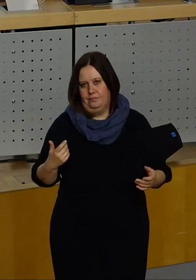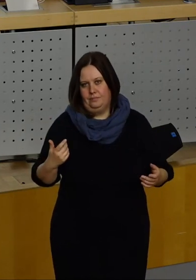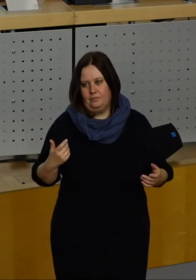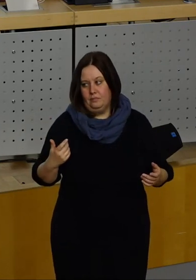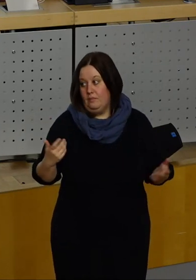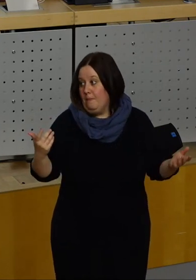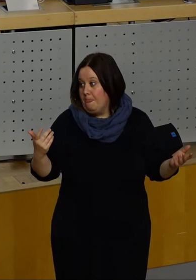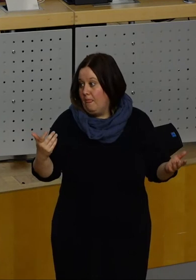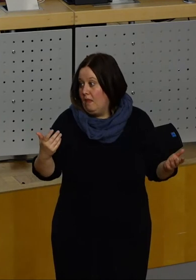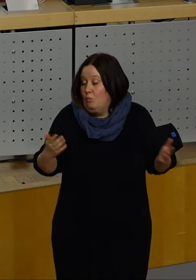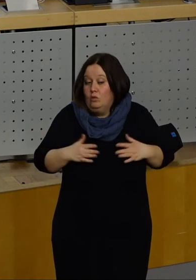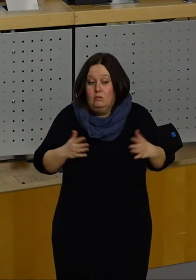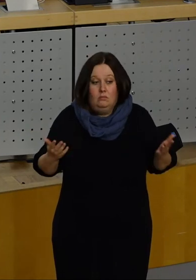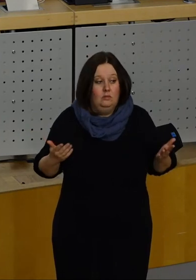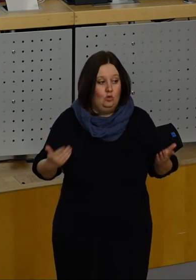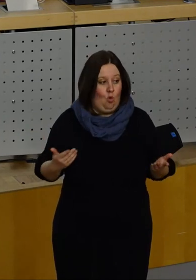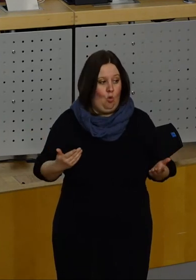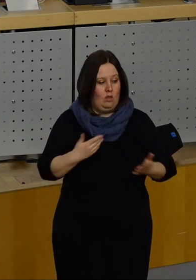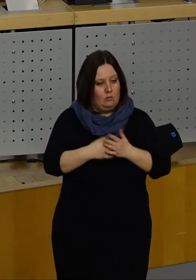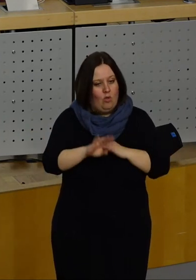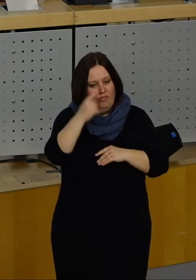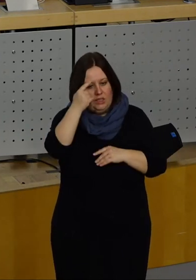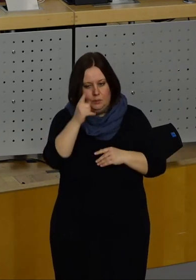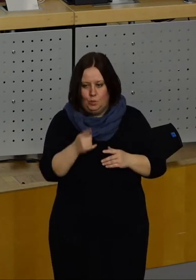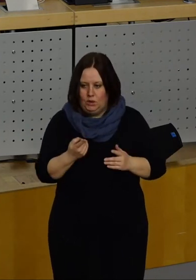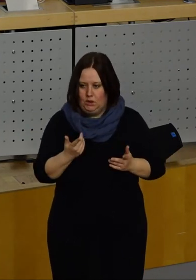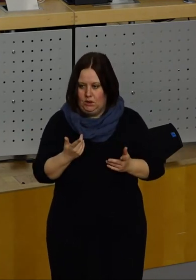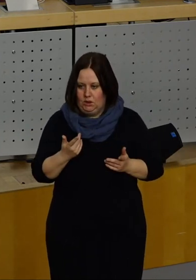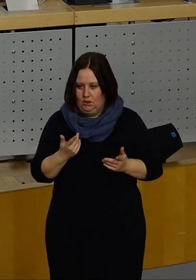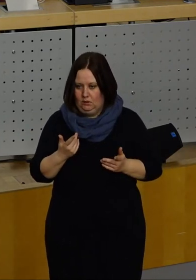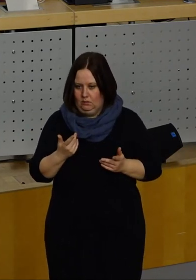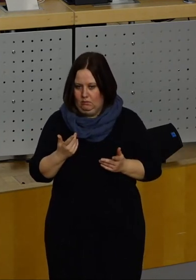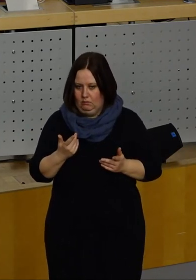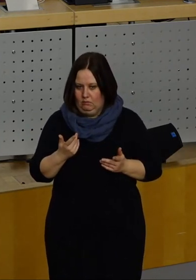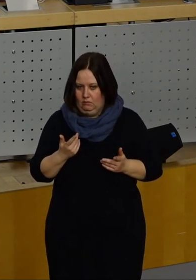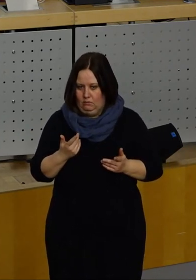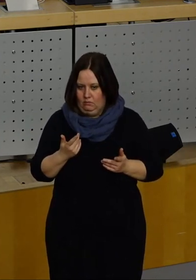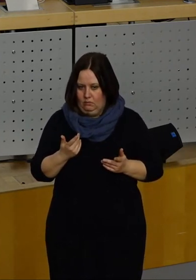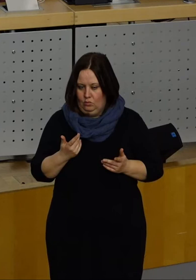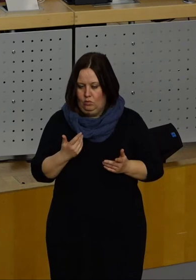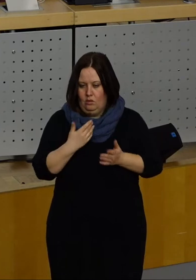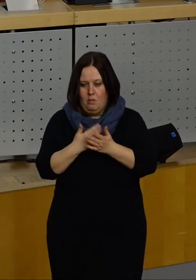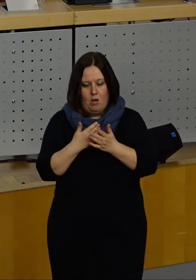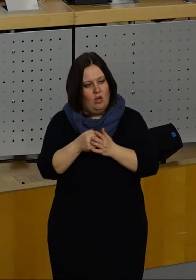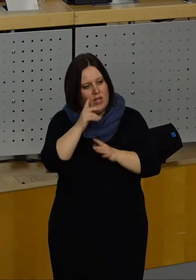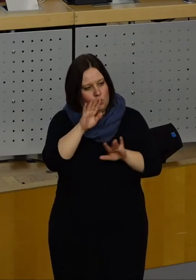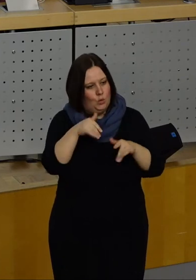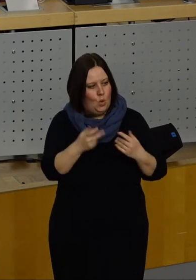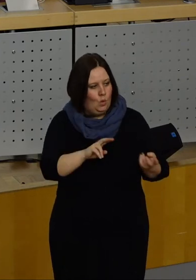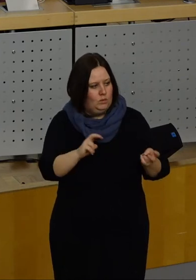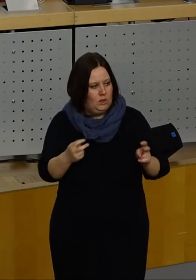Meine Damen und Herren, dann muss ich mir dessen aber auch einfach mal bewusst sein. Und wenn wir das dann machen,